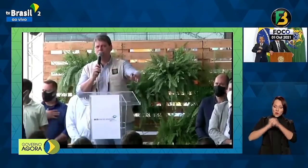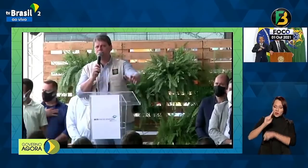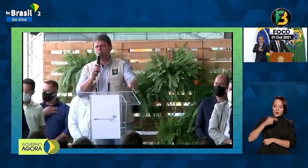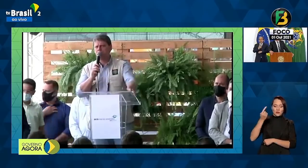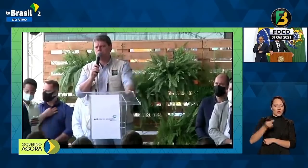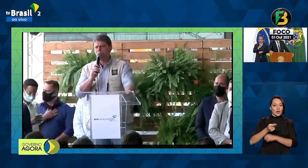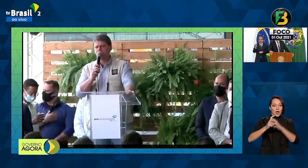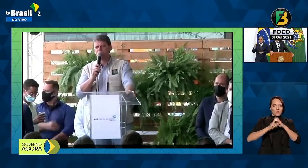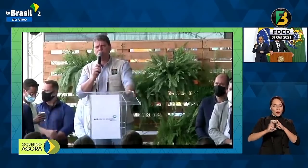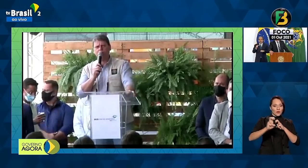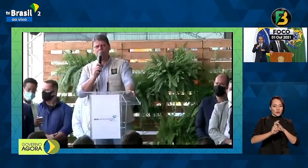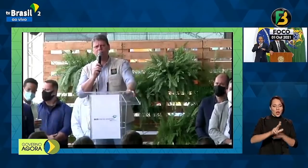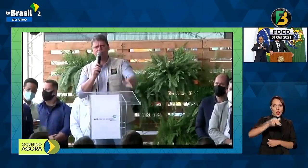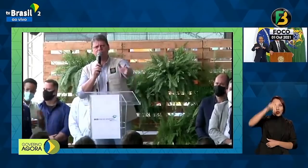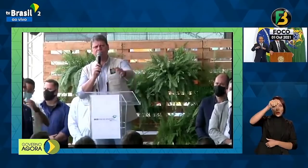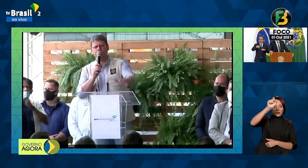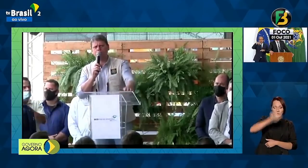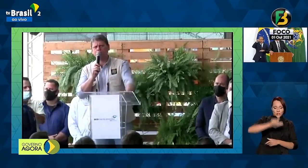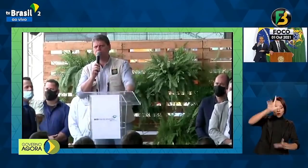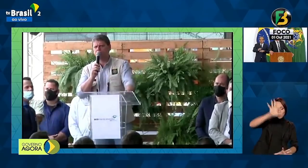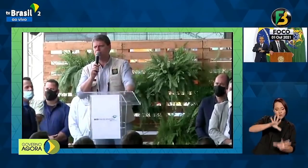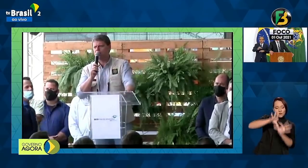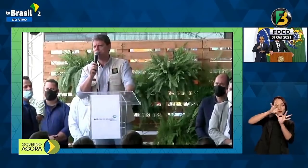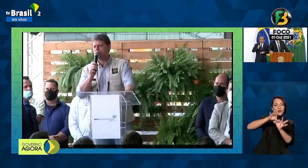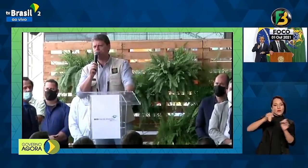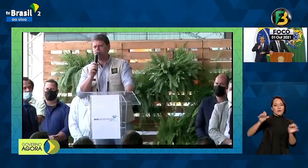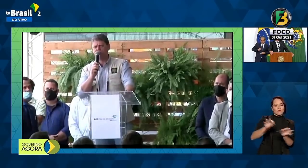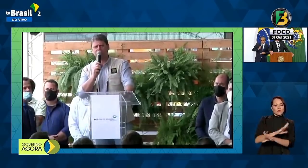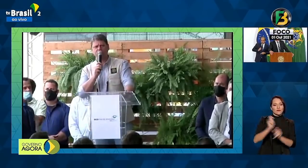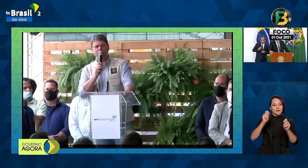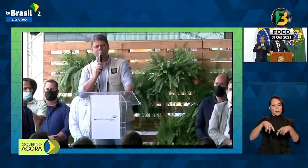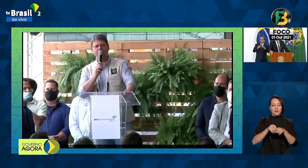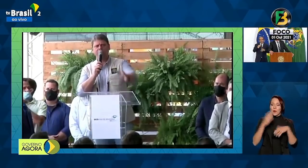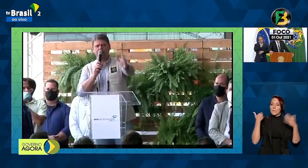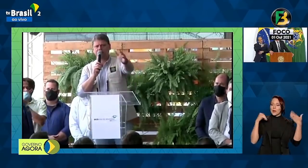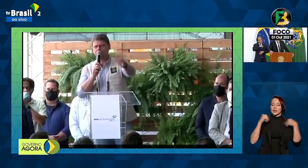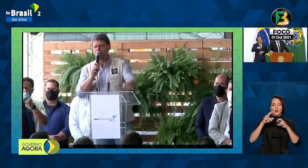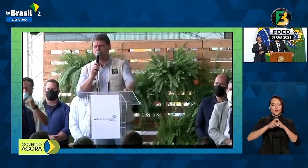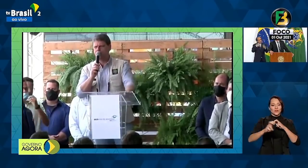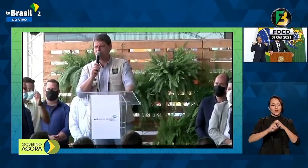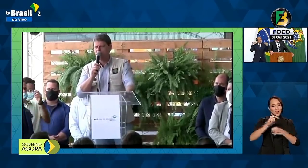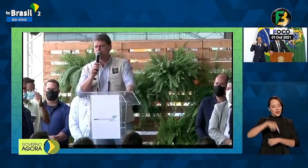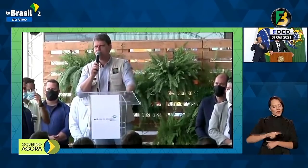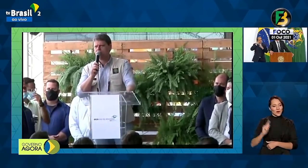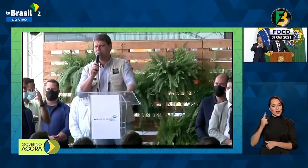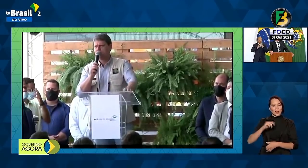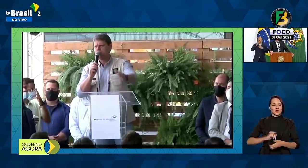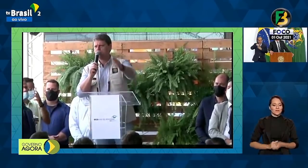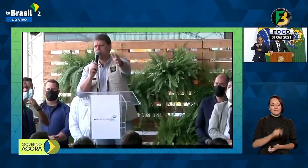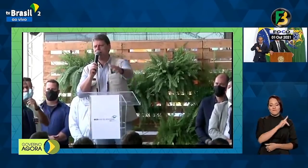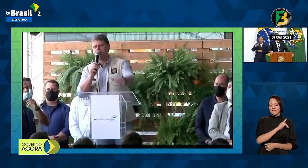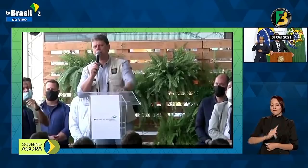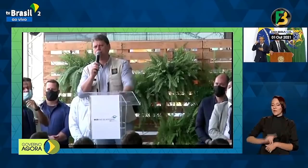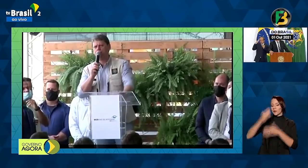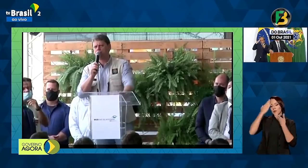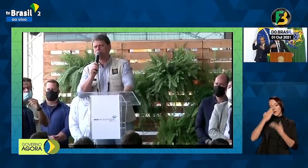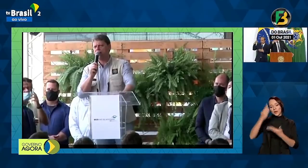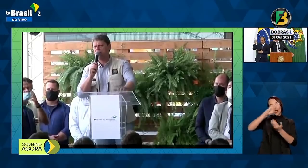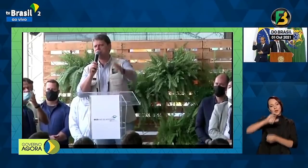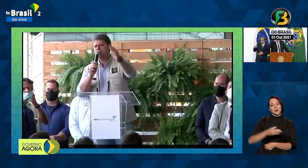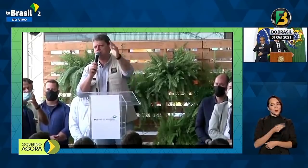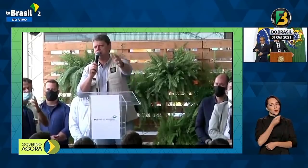completamente operacional e a gente vai ter oportunidade de fazer um passeio de trem aqui em Goiás. Presidente, muito obrigado pela